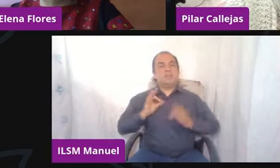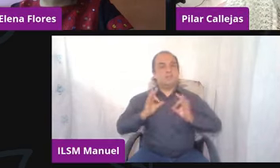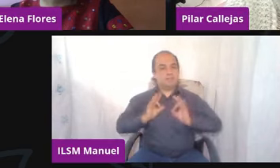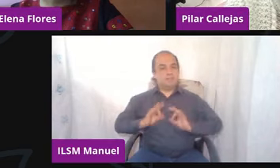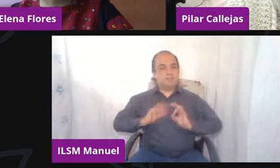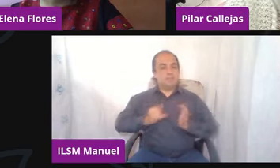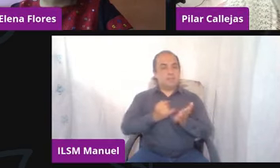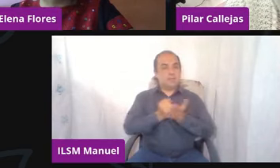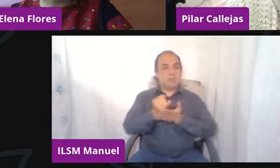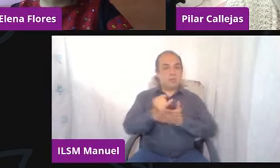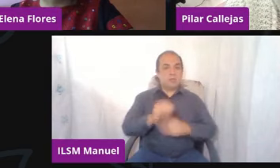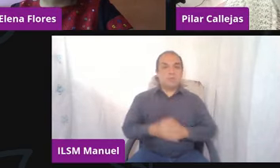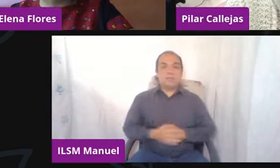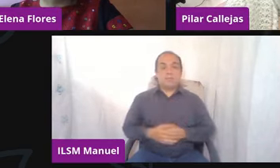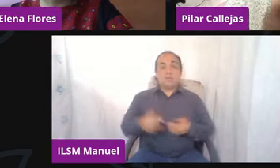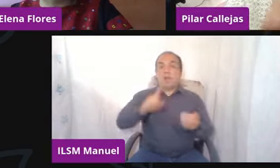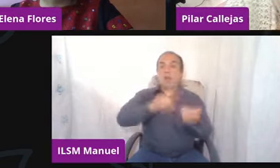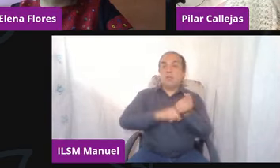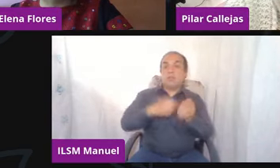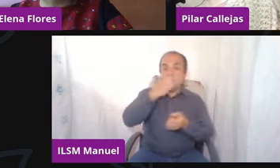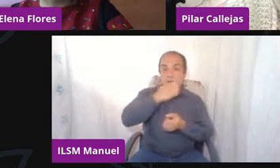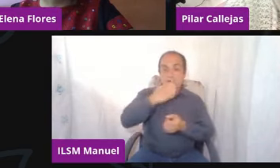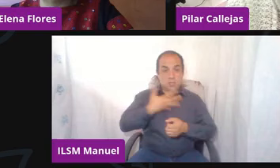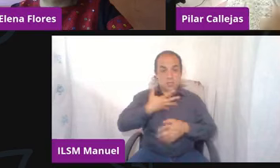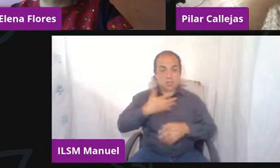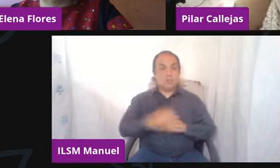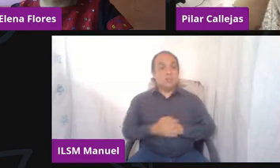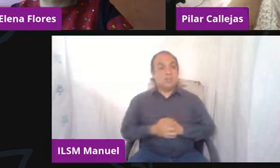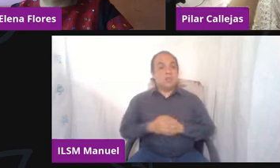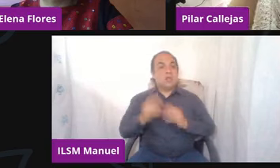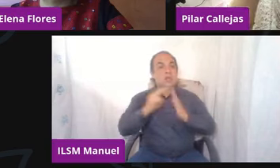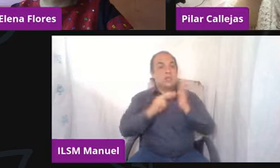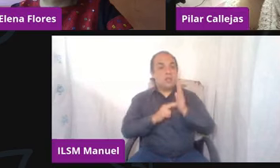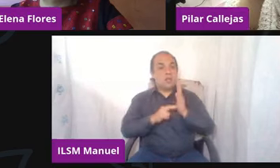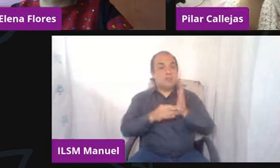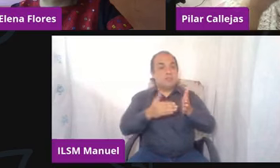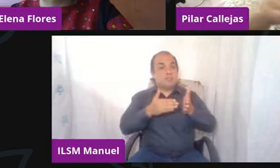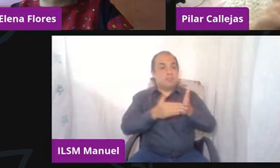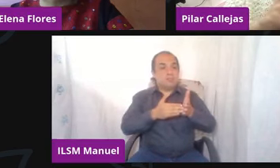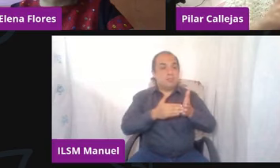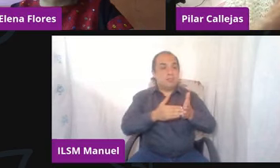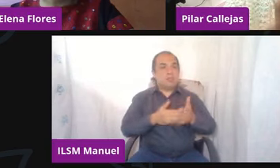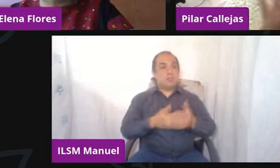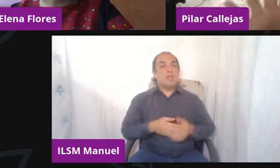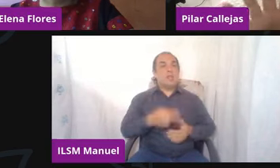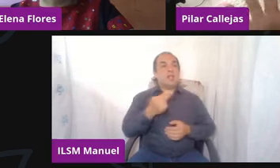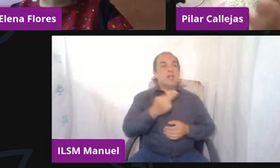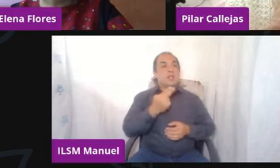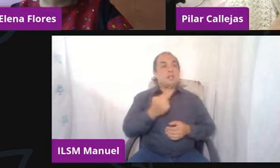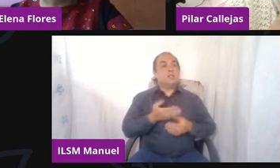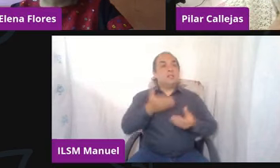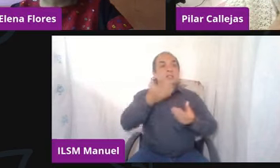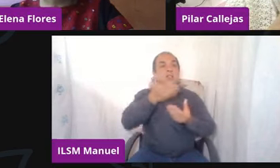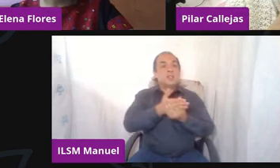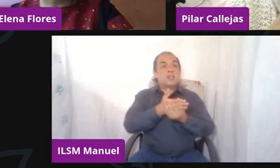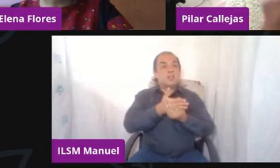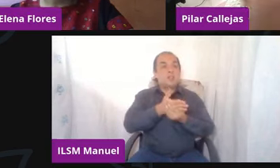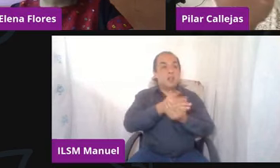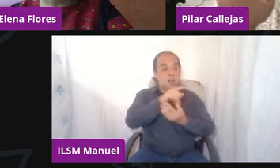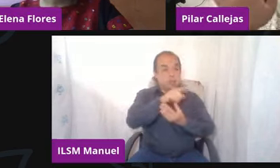la escuela va a ser cuestión de reglas y límites, o sea, tienes que entrar con tu cubrebocas por arriba de la nariz, si no, no hay vuelta de hoja.